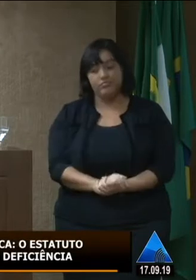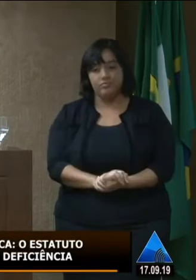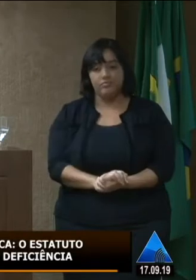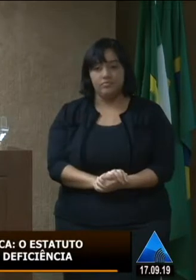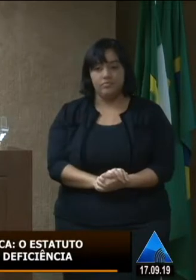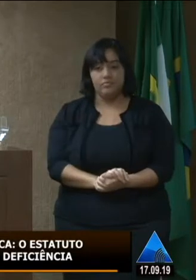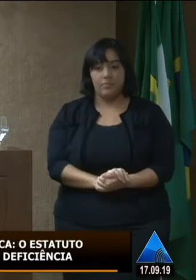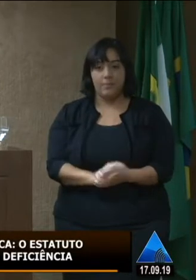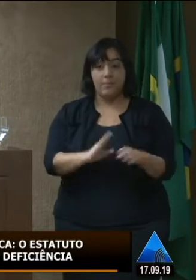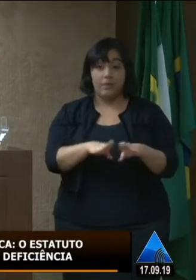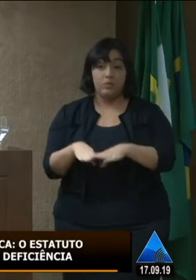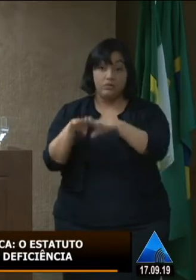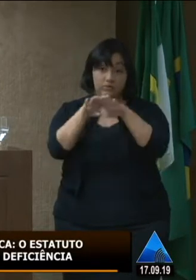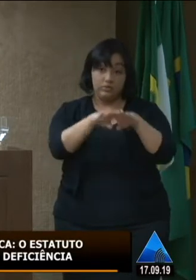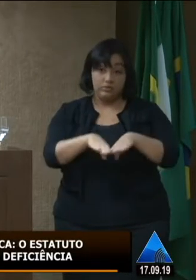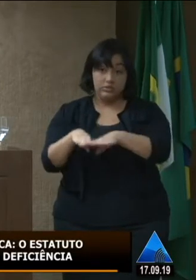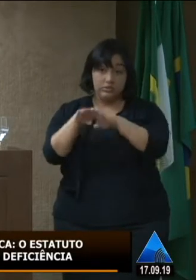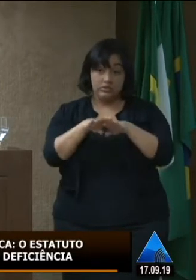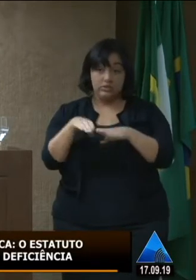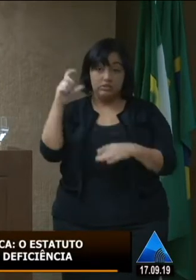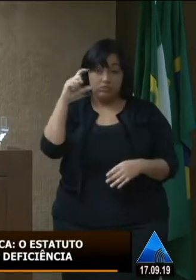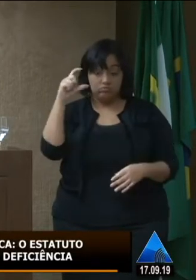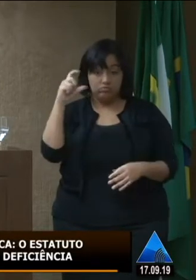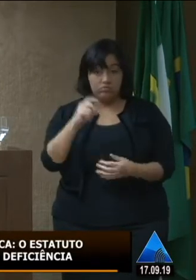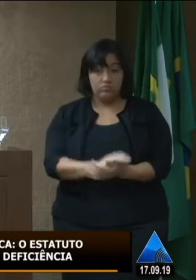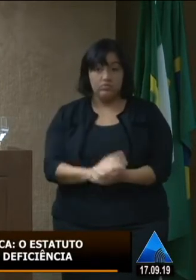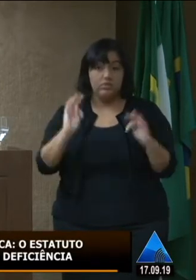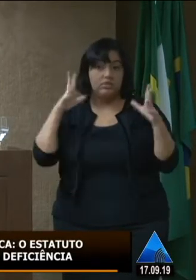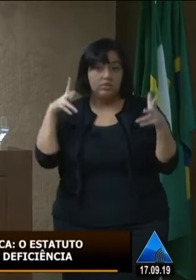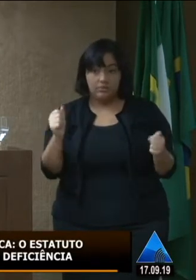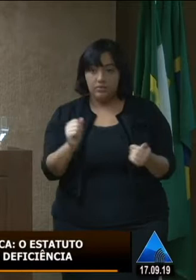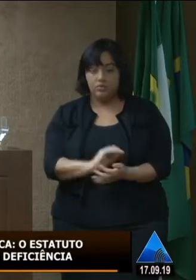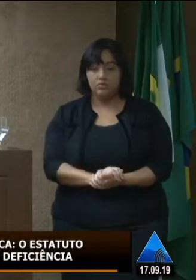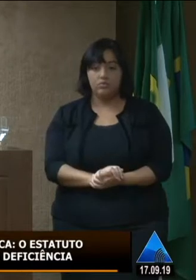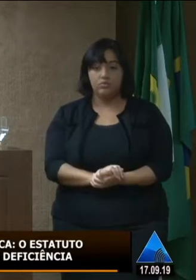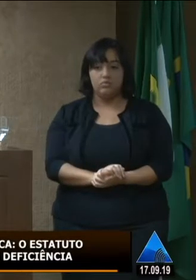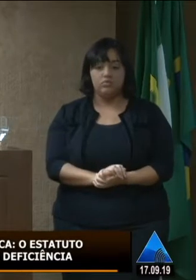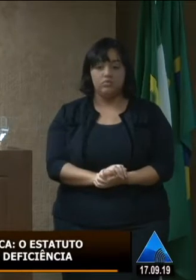Unificação das carteiras, porque tem carteira para tudo. Lazer,